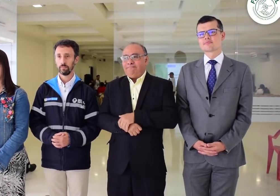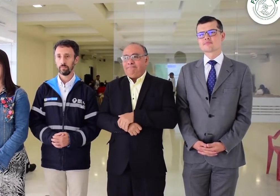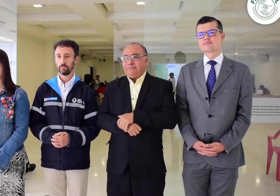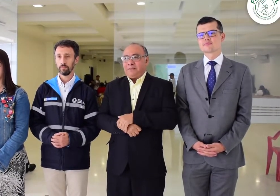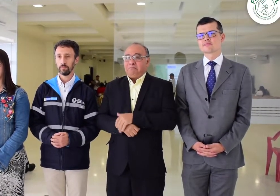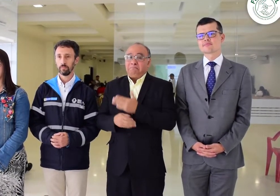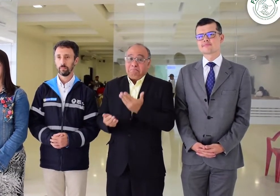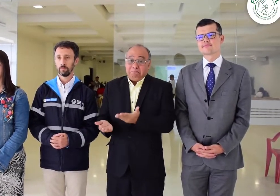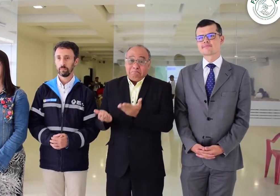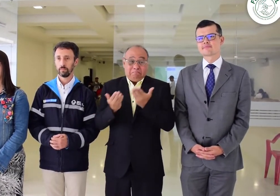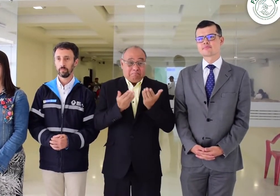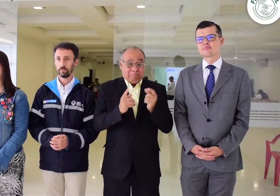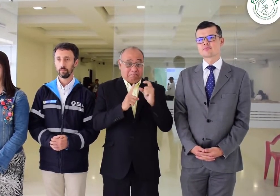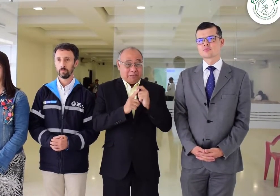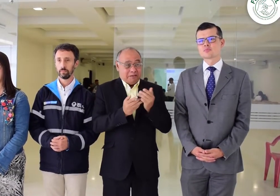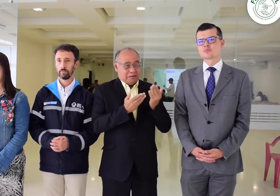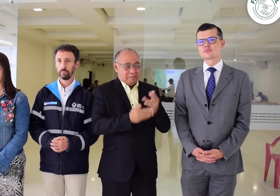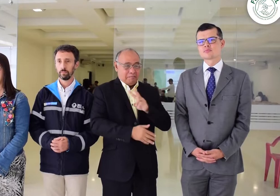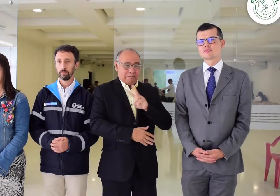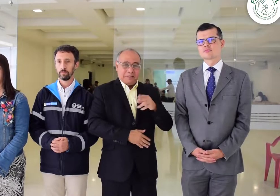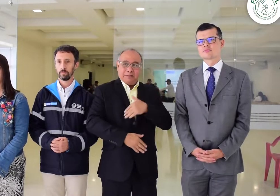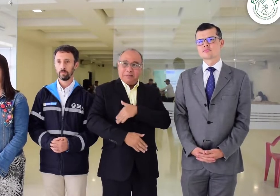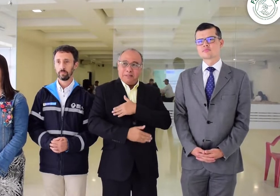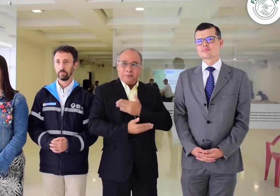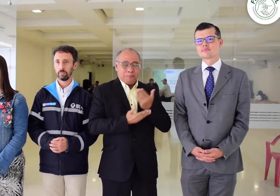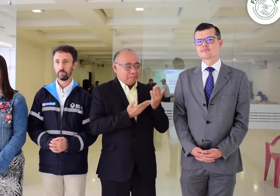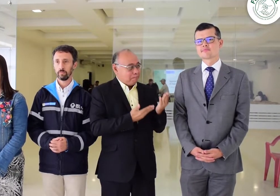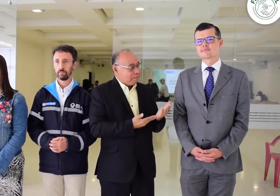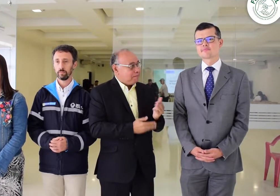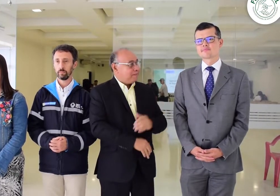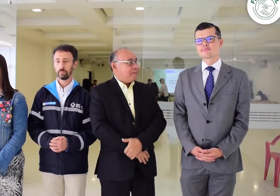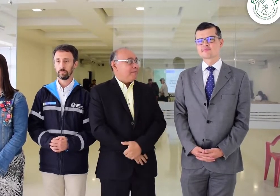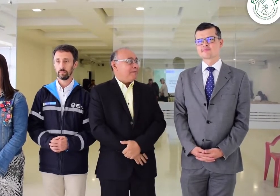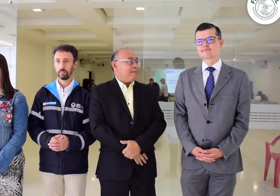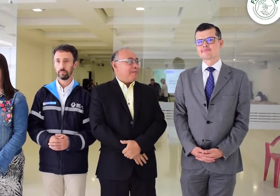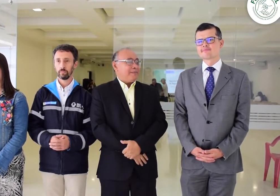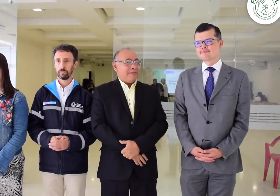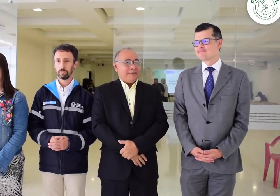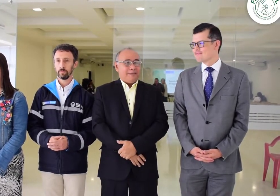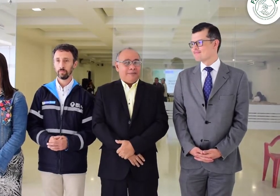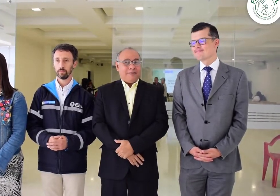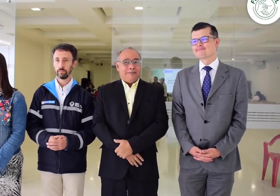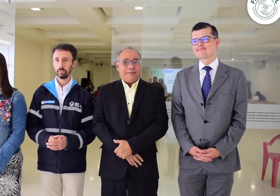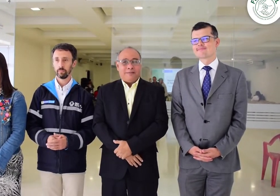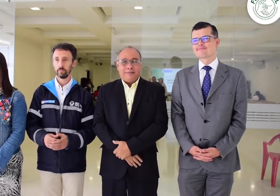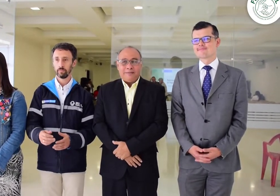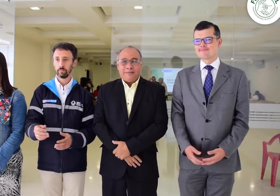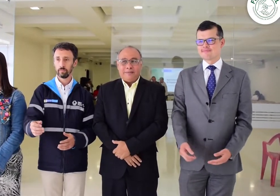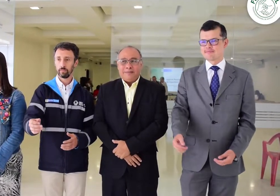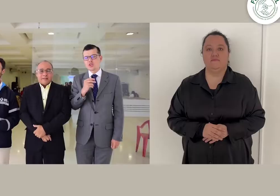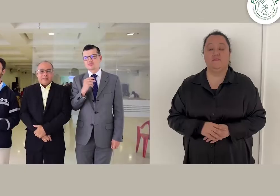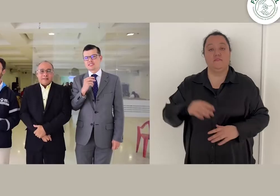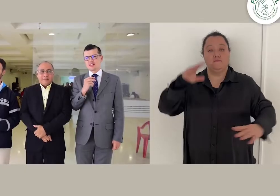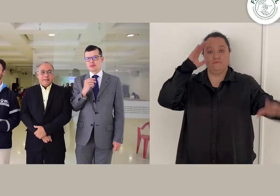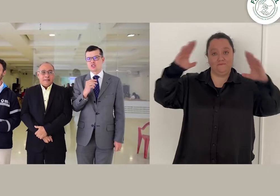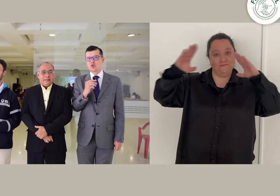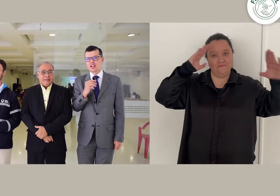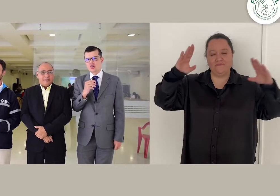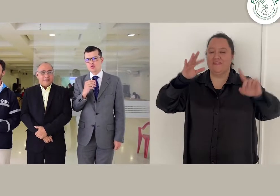participación de las personas con discapacidad. Quiero darle paso al viceministro para que nos dé sus palabras. Un saludo muy especial para toda la